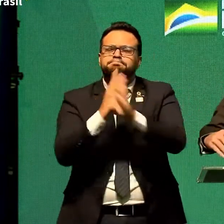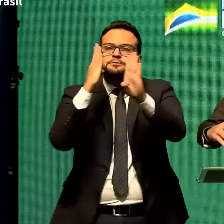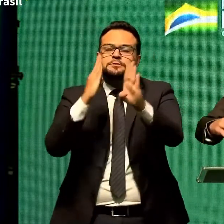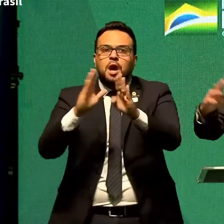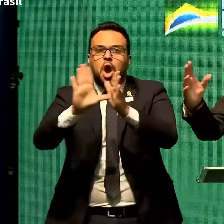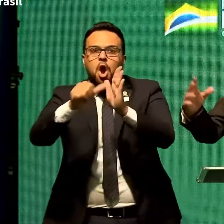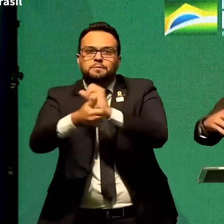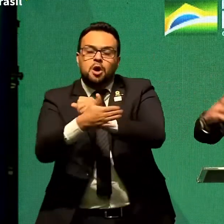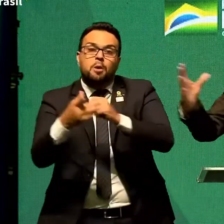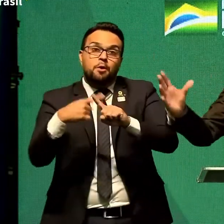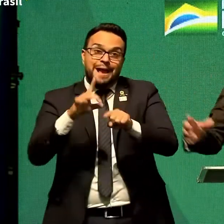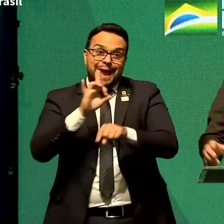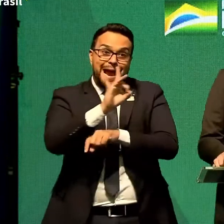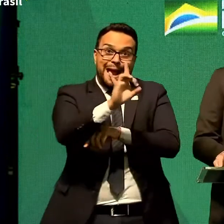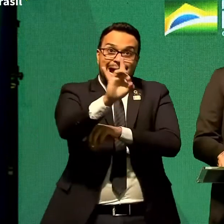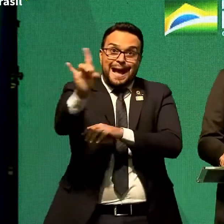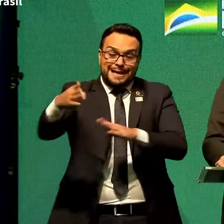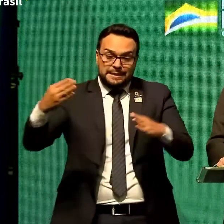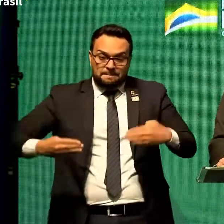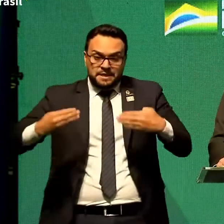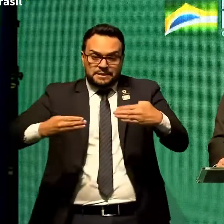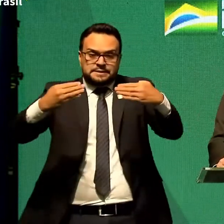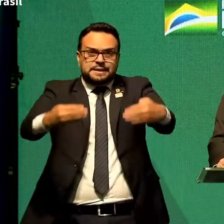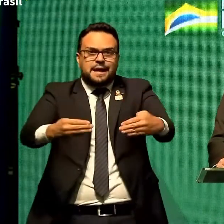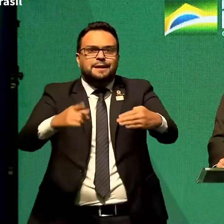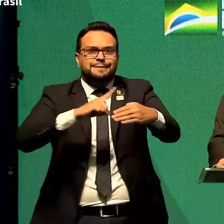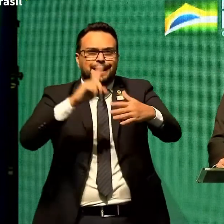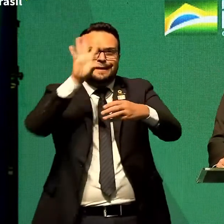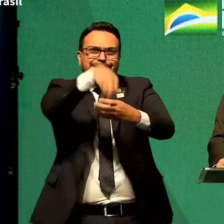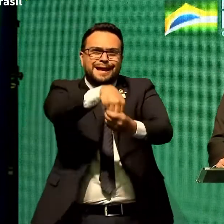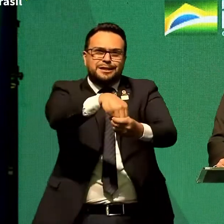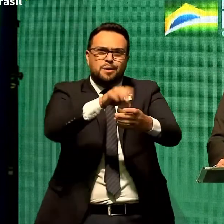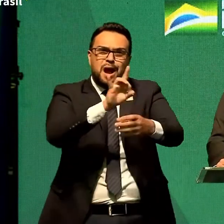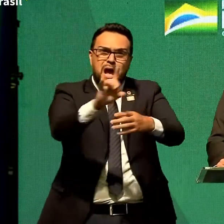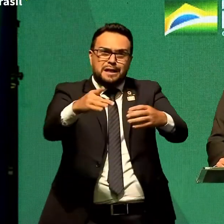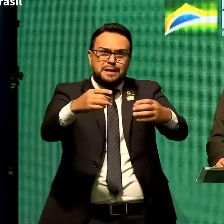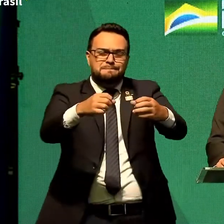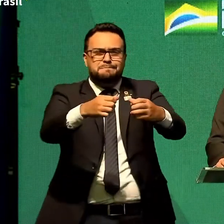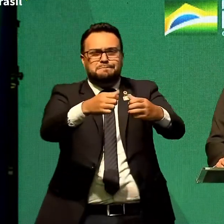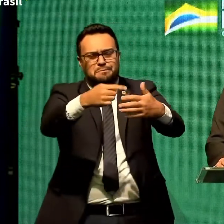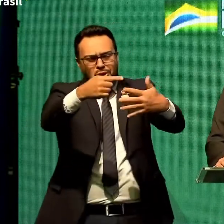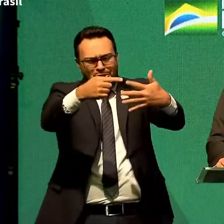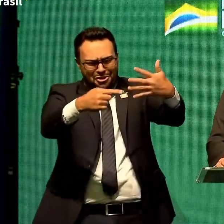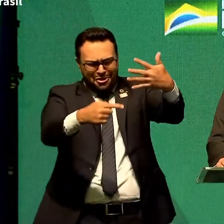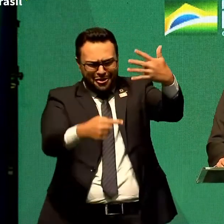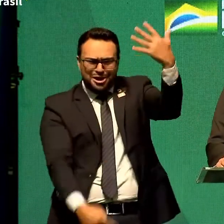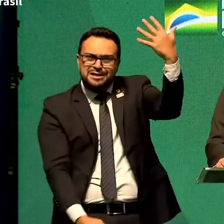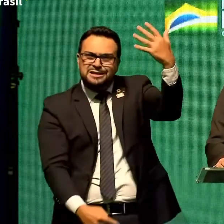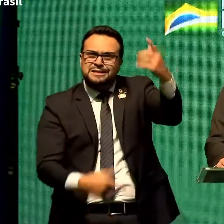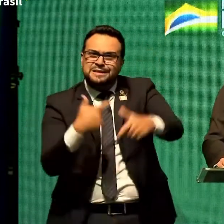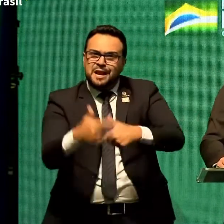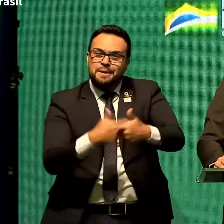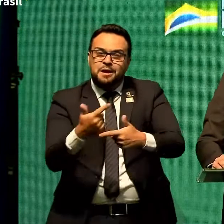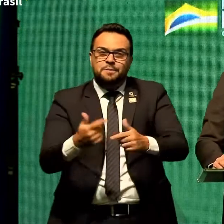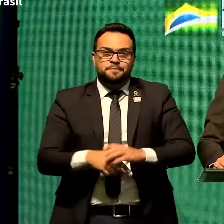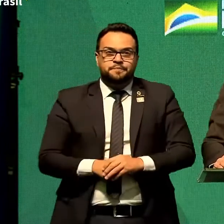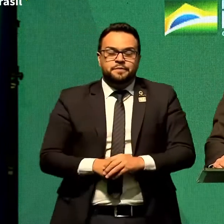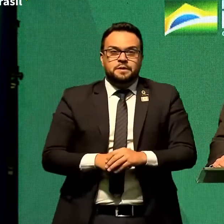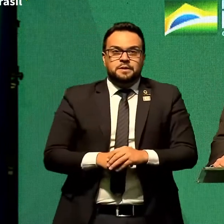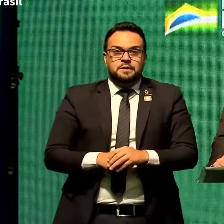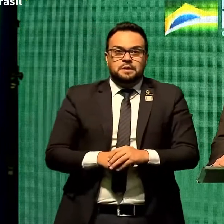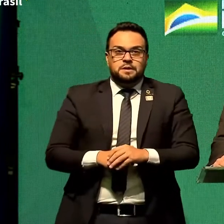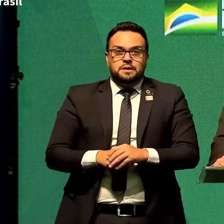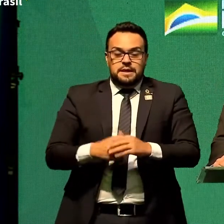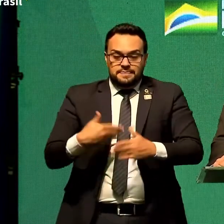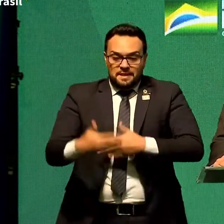ministério é uma enormidade de afazeres que tem para frente. O Ministério do Desenvolvimento Regional tem mais de 20 mil obras